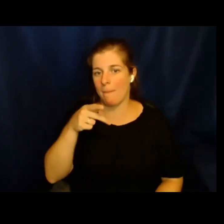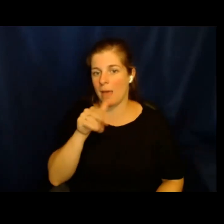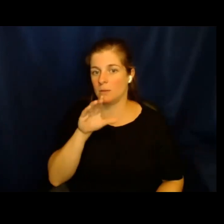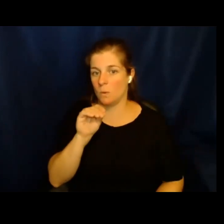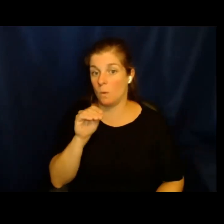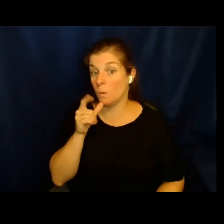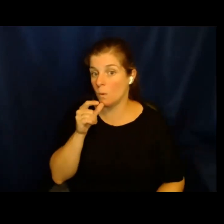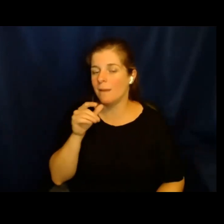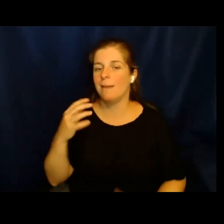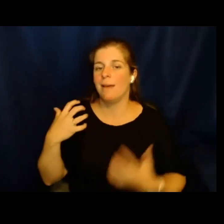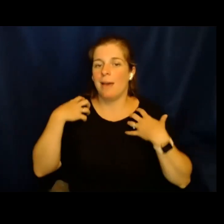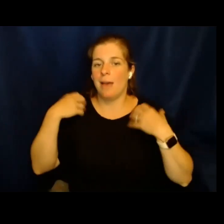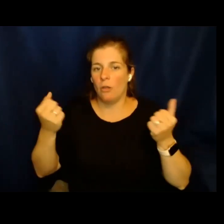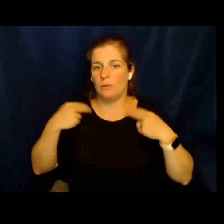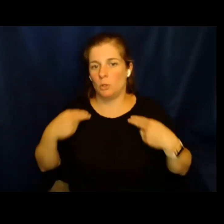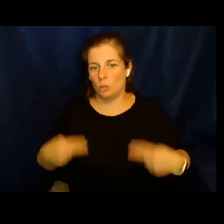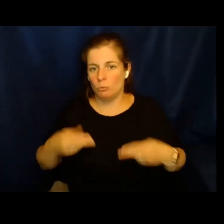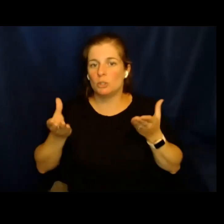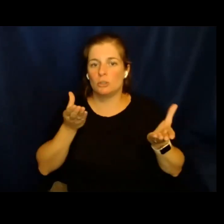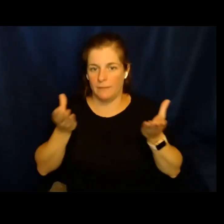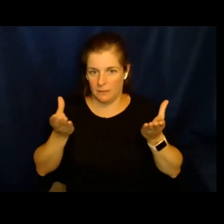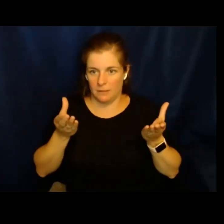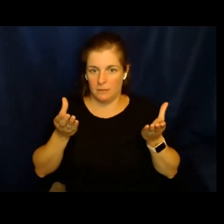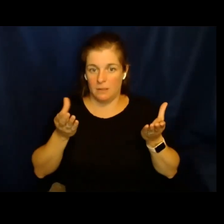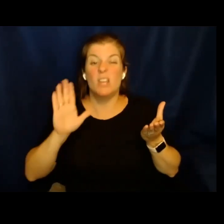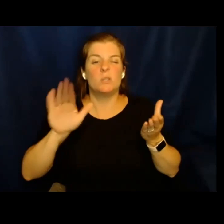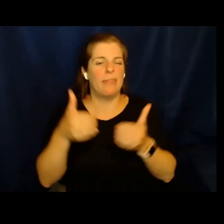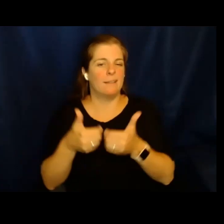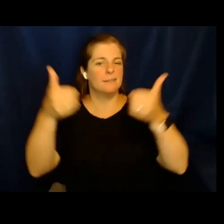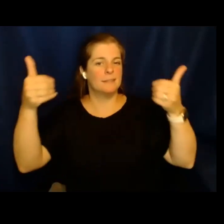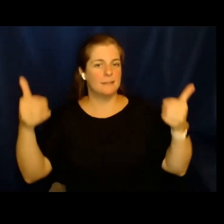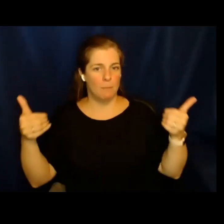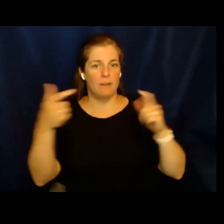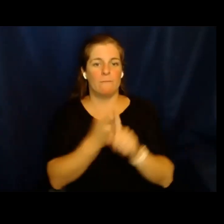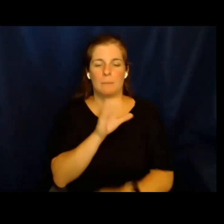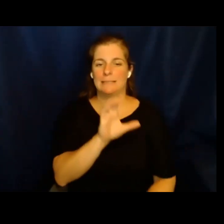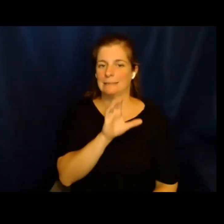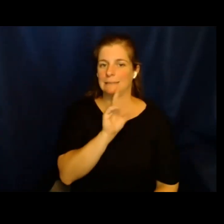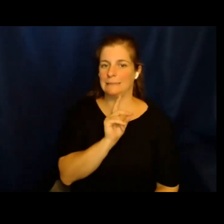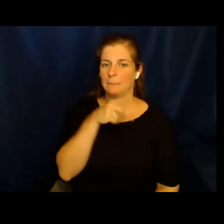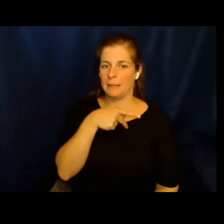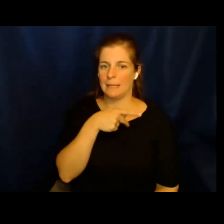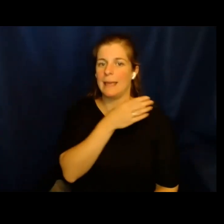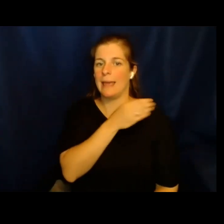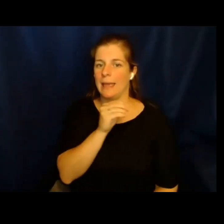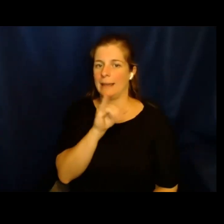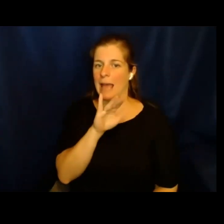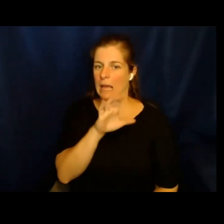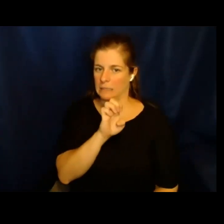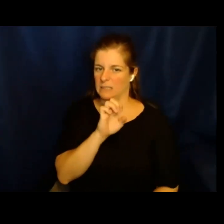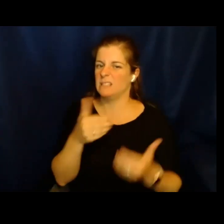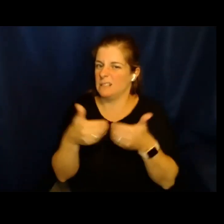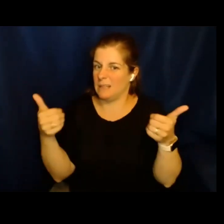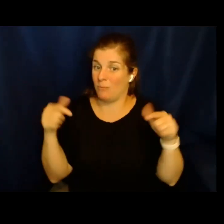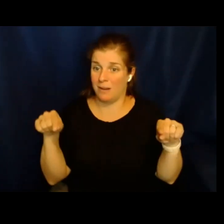administraba la instalación del paso de una organización de derechos